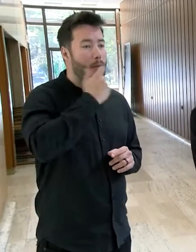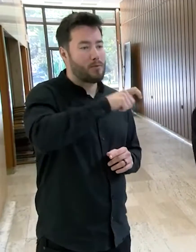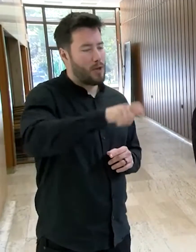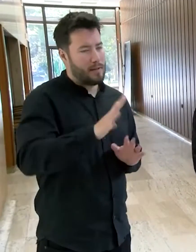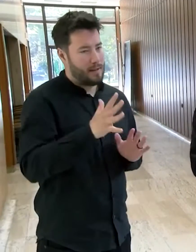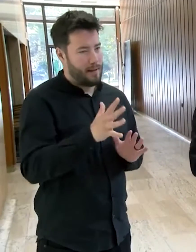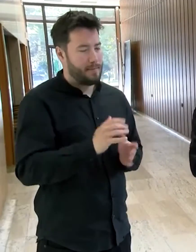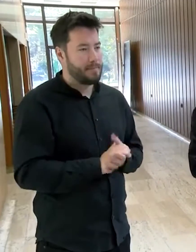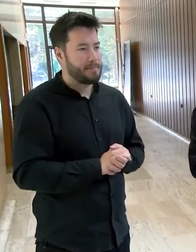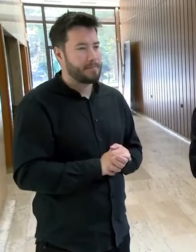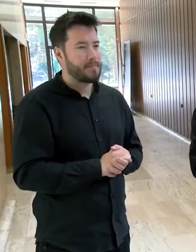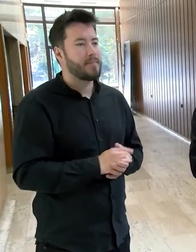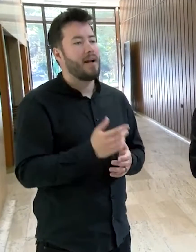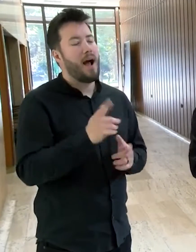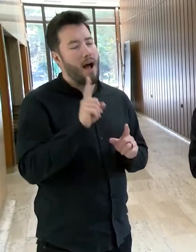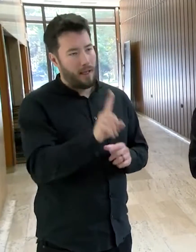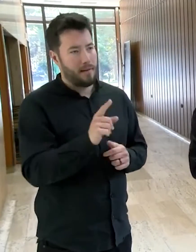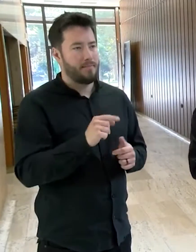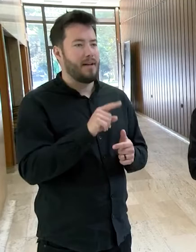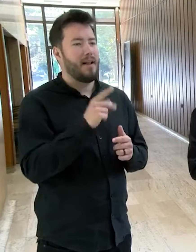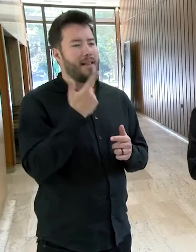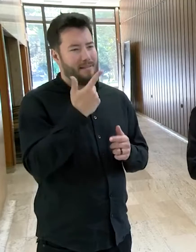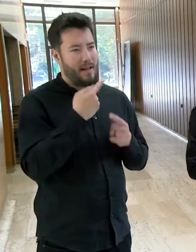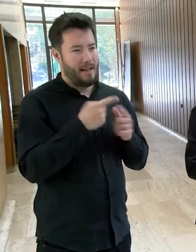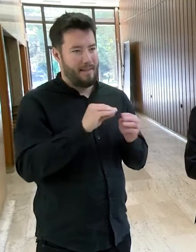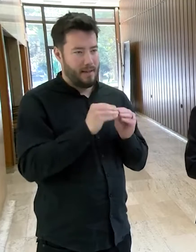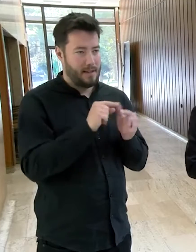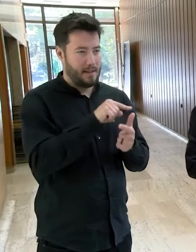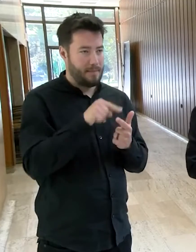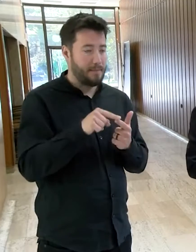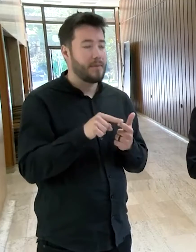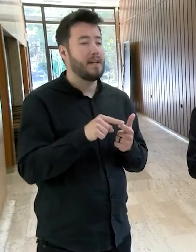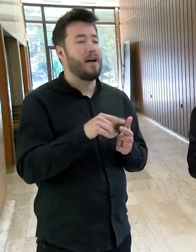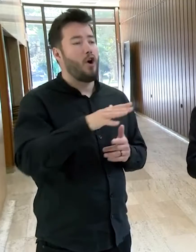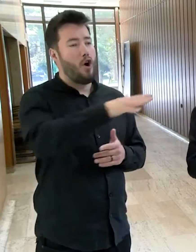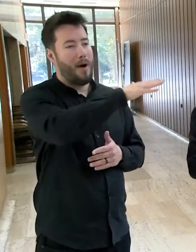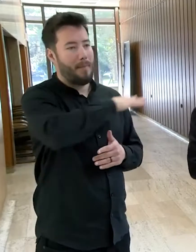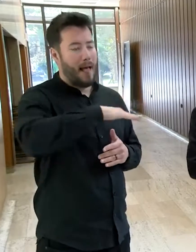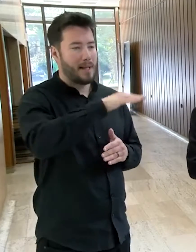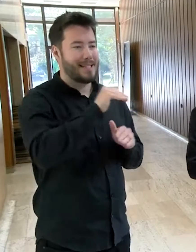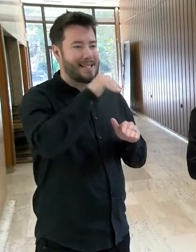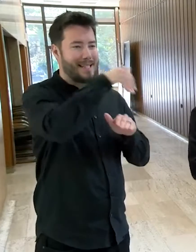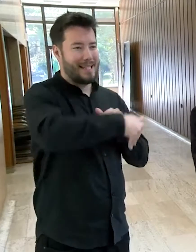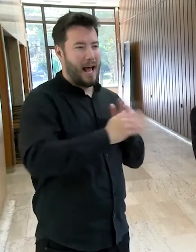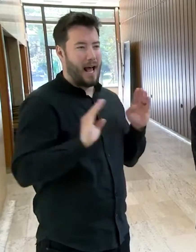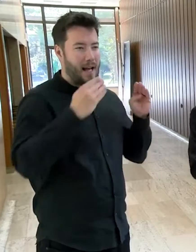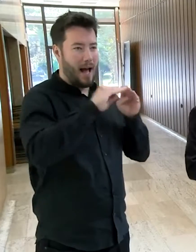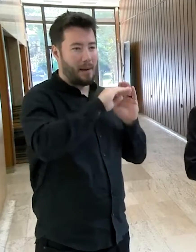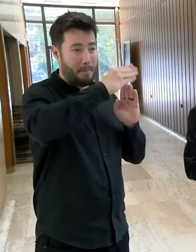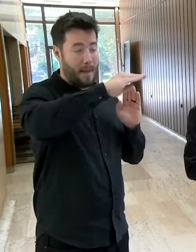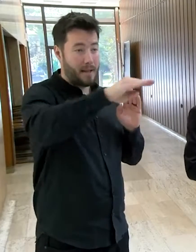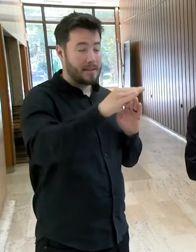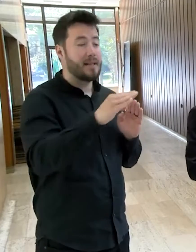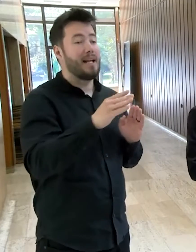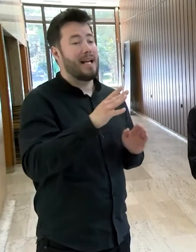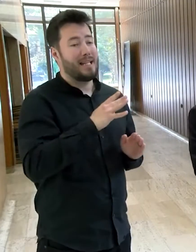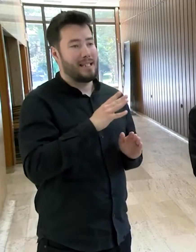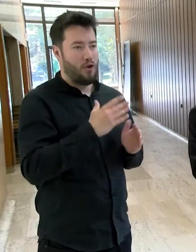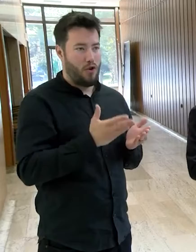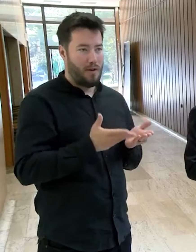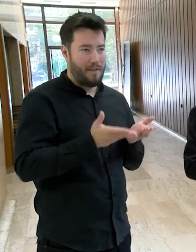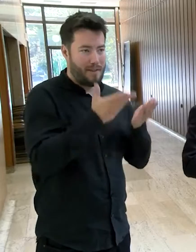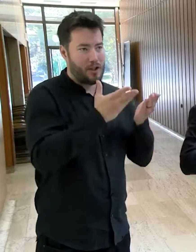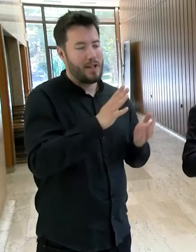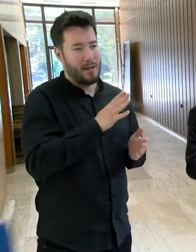faktory. Prvý je ten, že to zvyšuje mieru nebezpečenstva na zakarpatskej Ukrajine a tým pádom je tu riziko, že sa